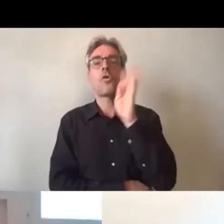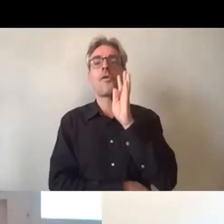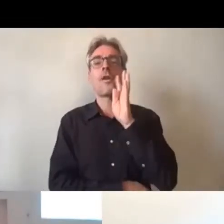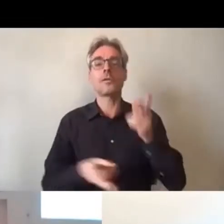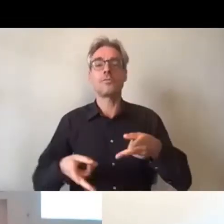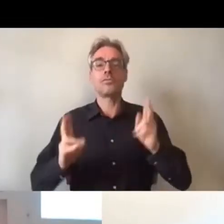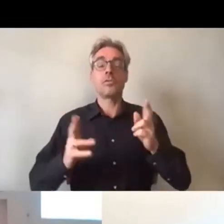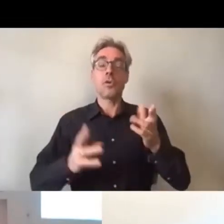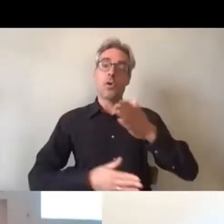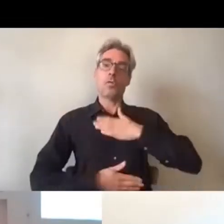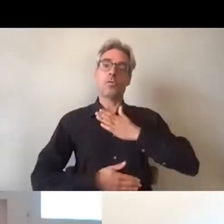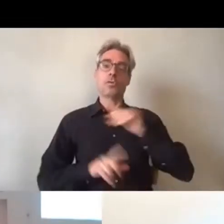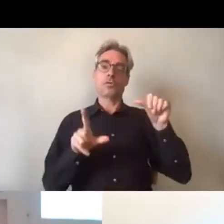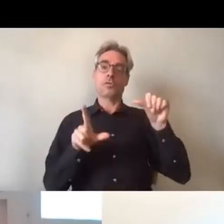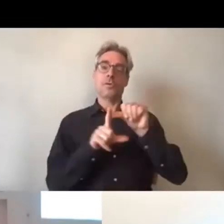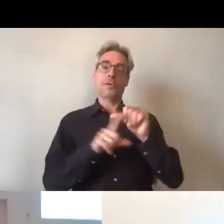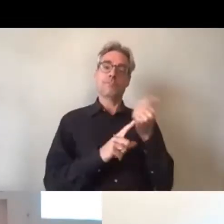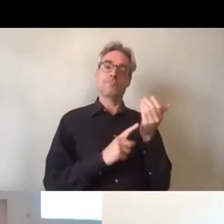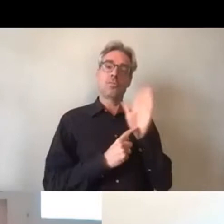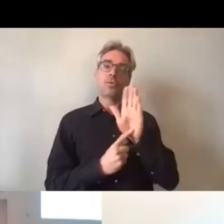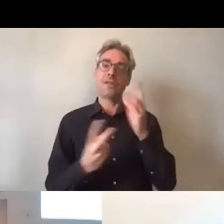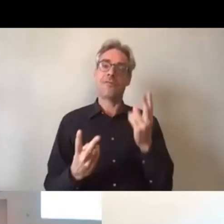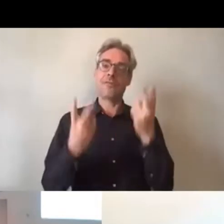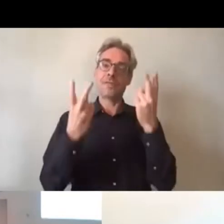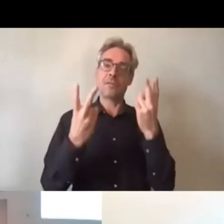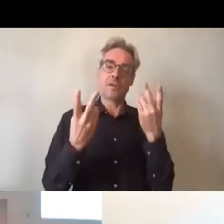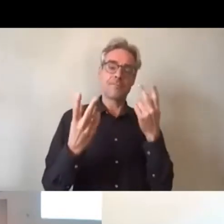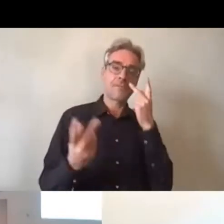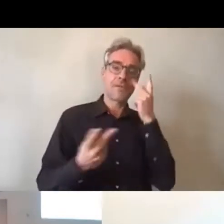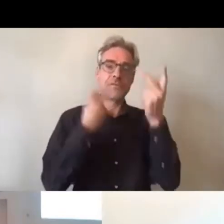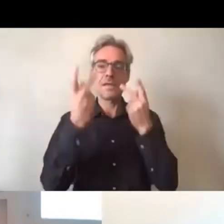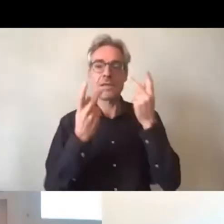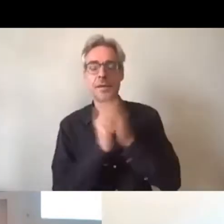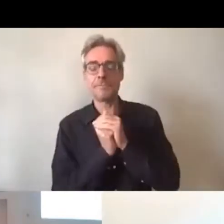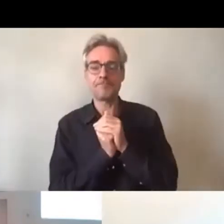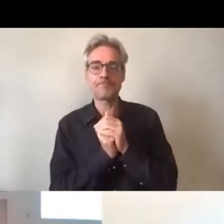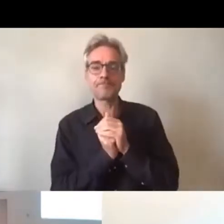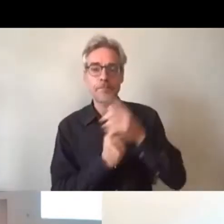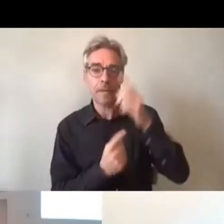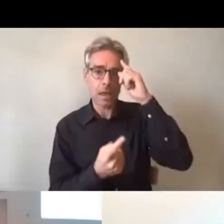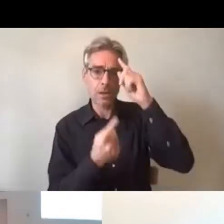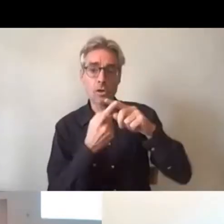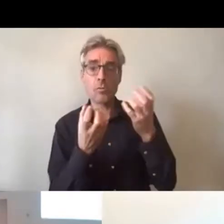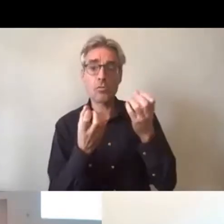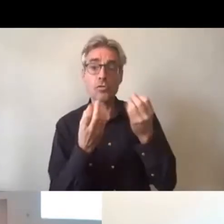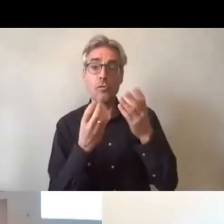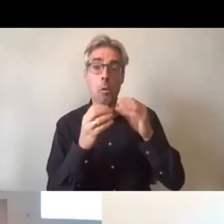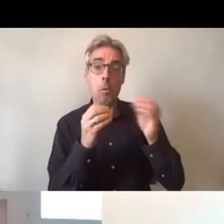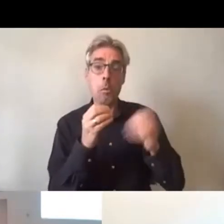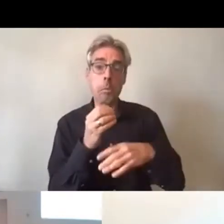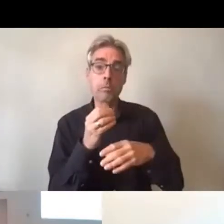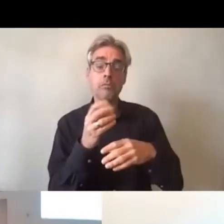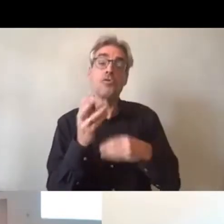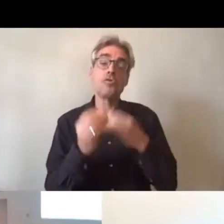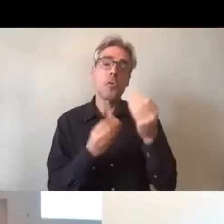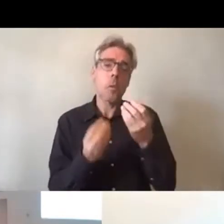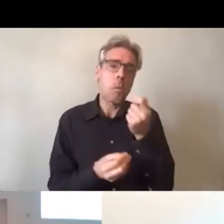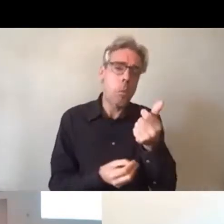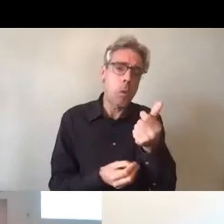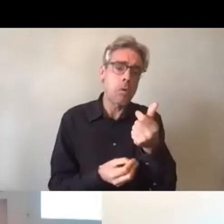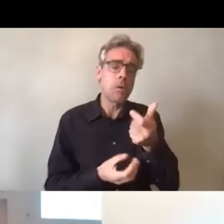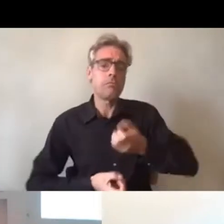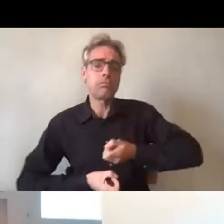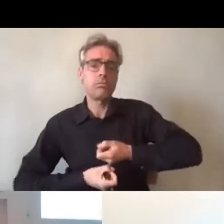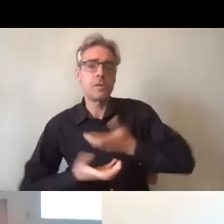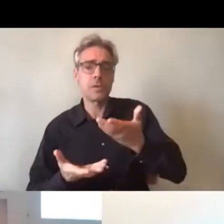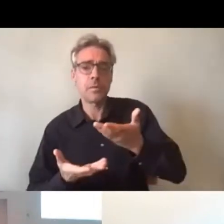de mettre en visibilité des sujets qui sont relativement peu abordés, en tout cas relativement peu dans